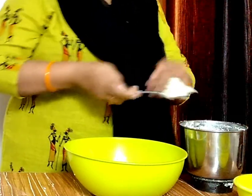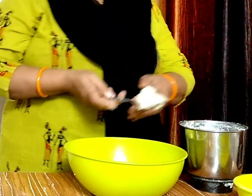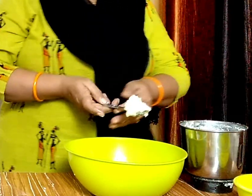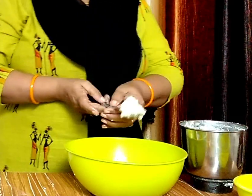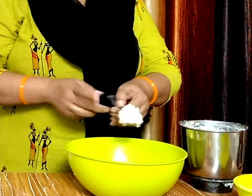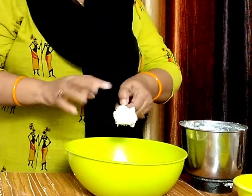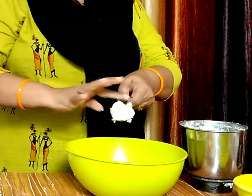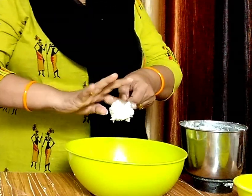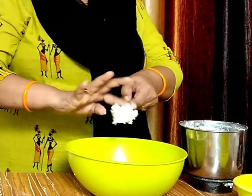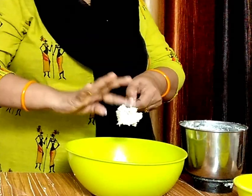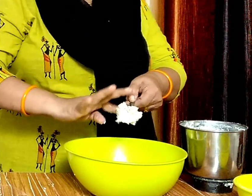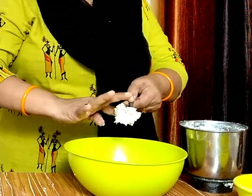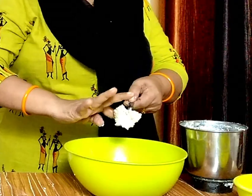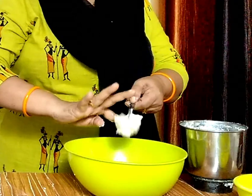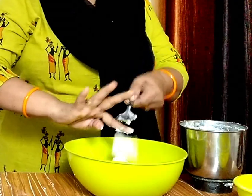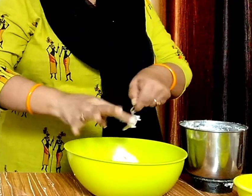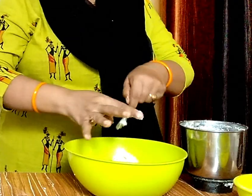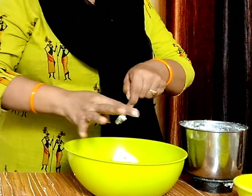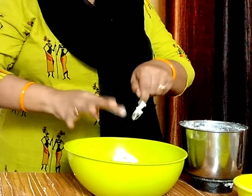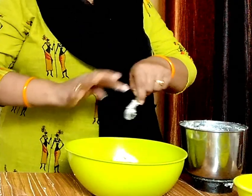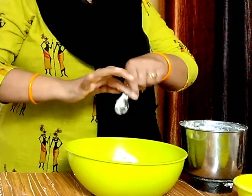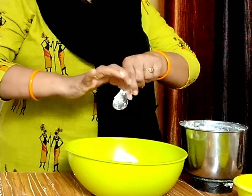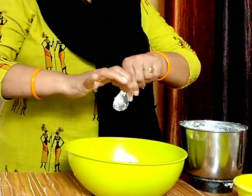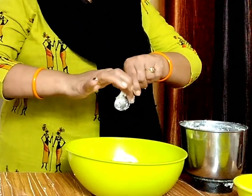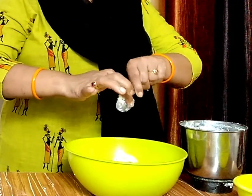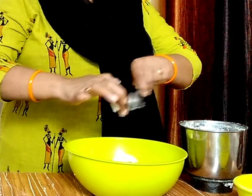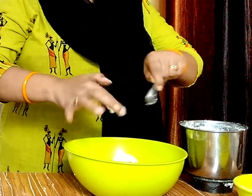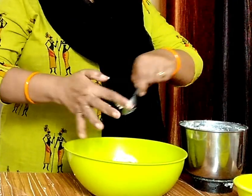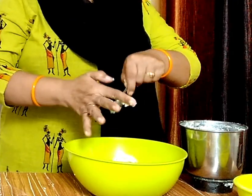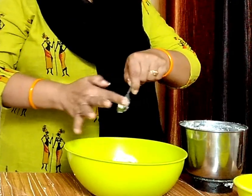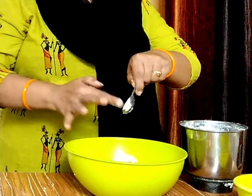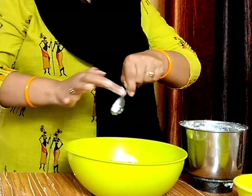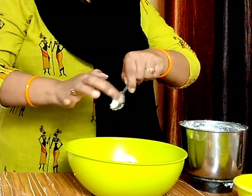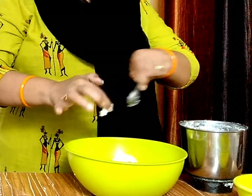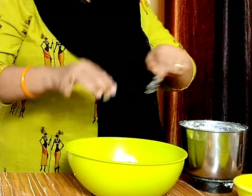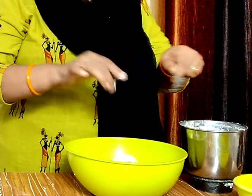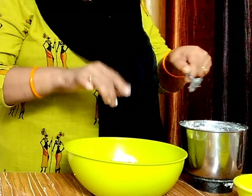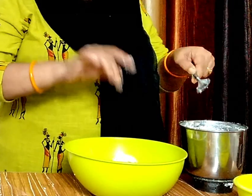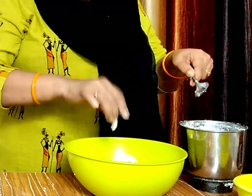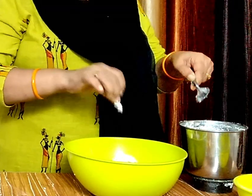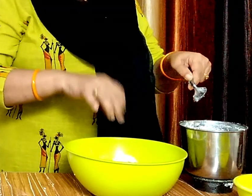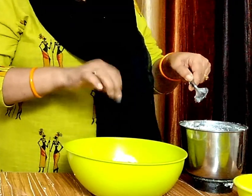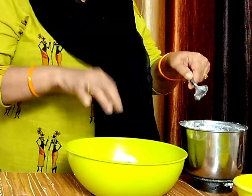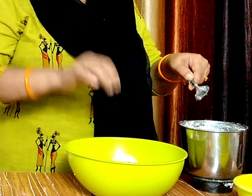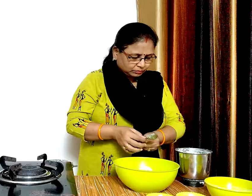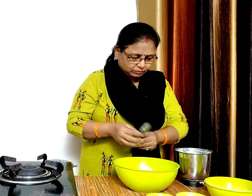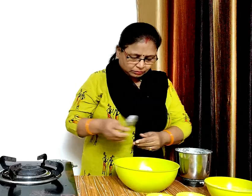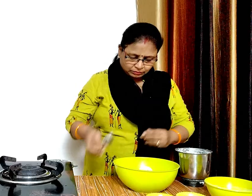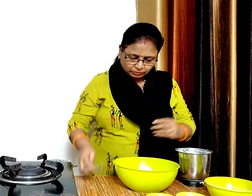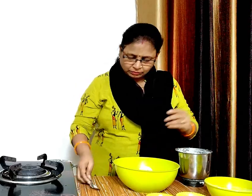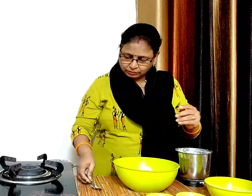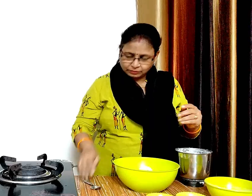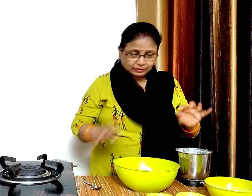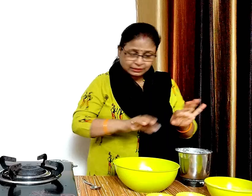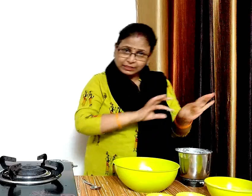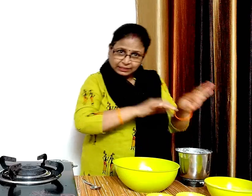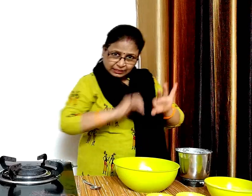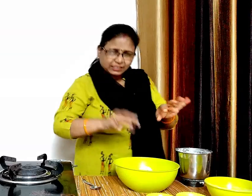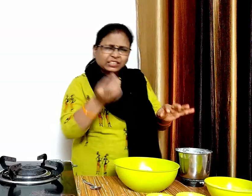अब बड़े आटाएंगे अब पिकसेजार में